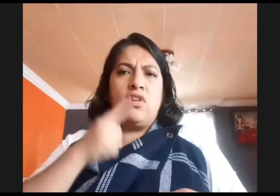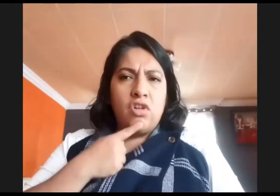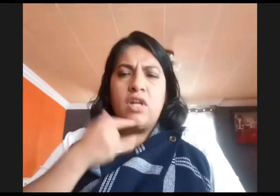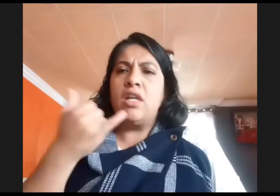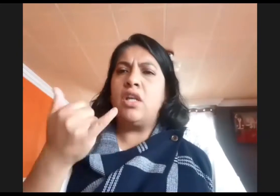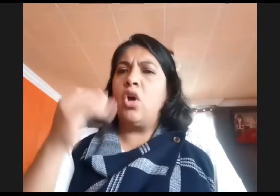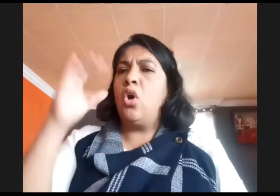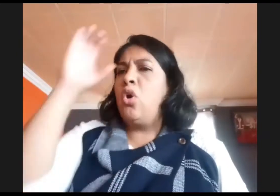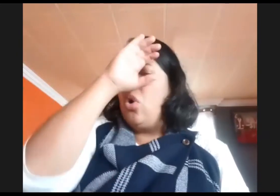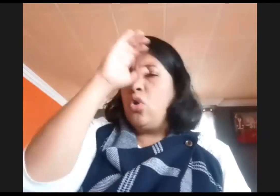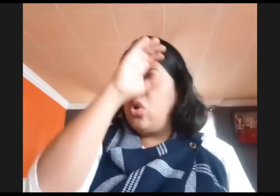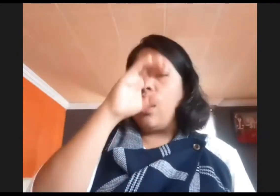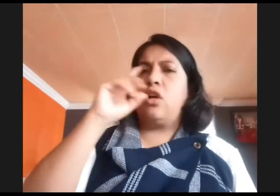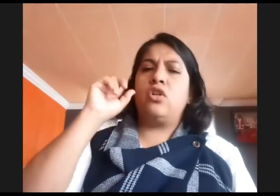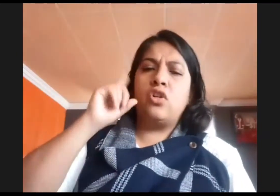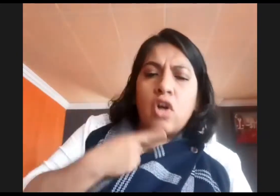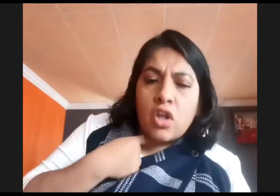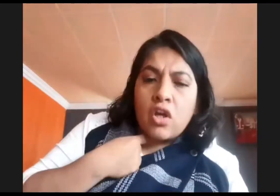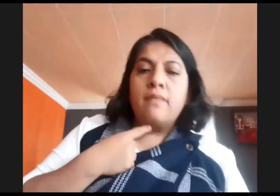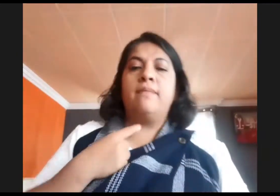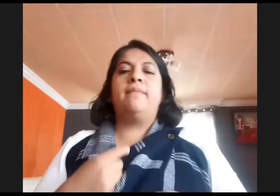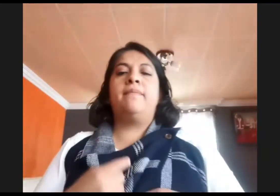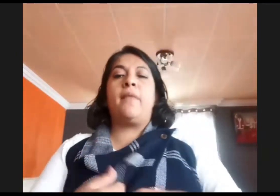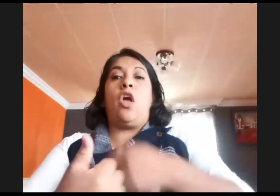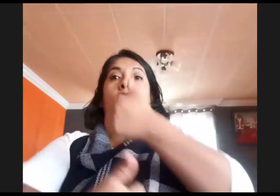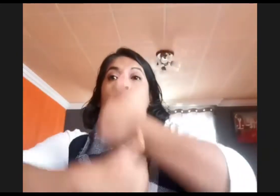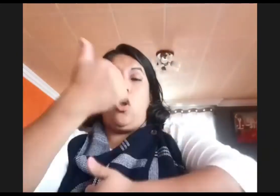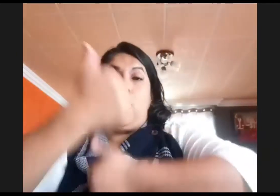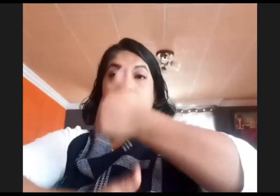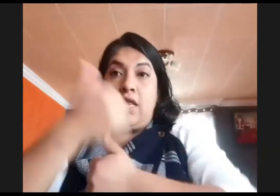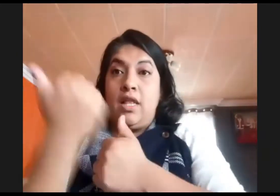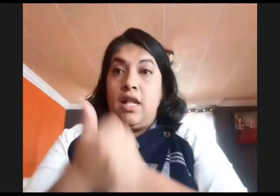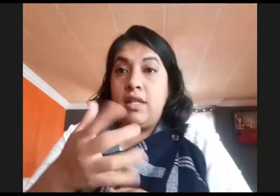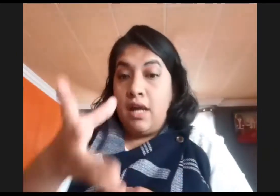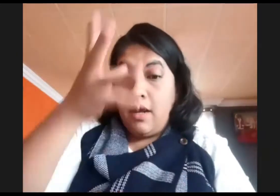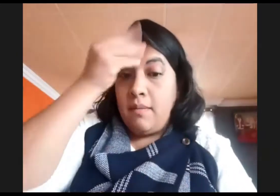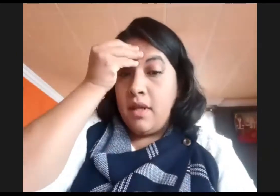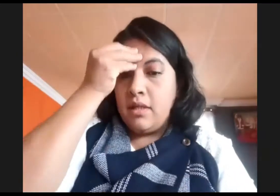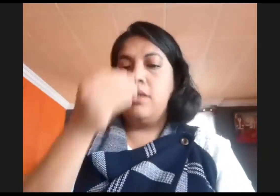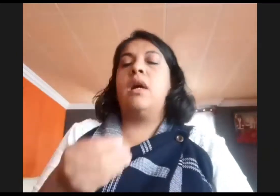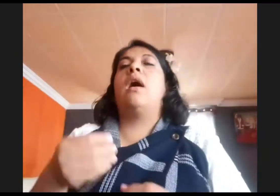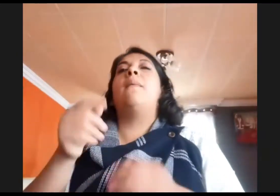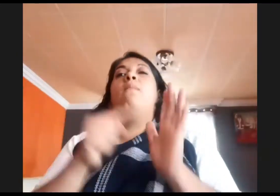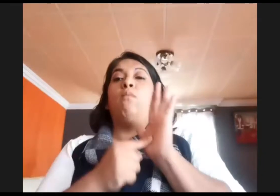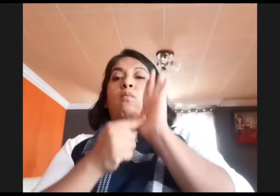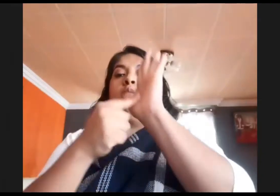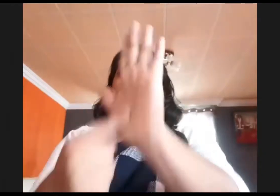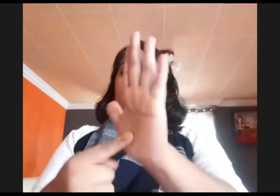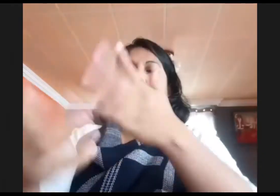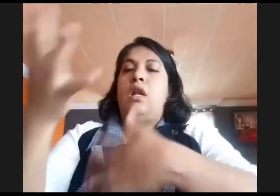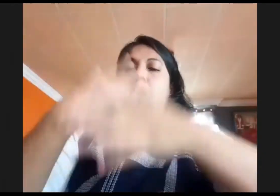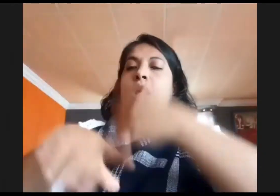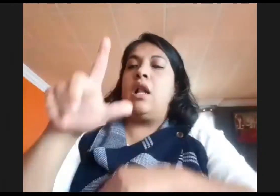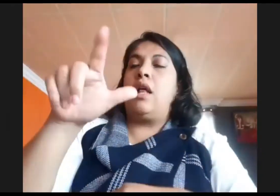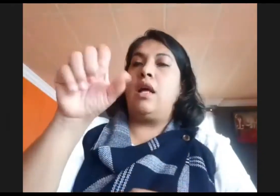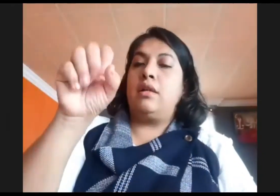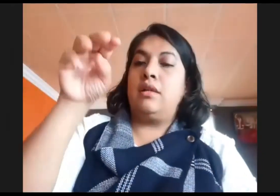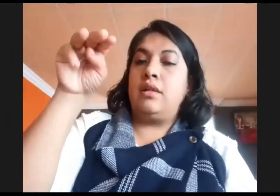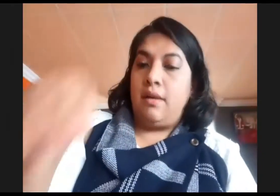ha aportado elementos suficientes para reconocer que las lenguas de señas son lenguas naturales. El